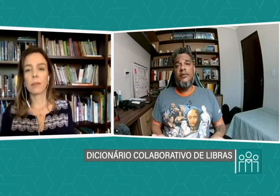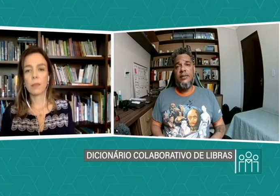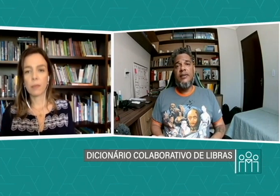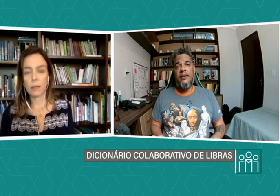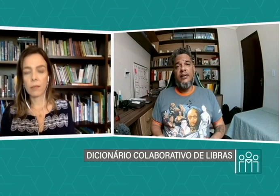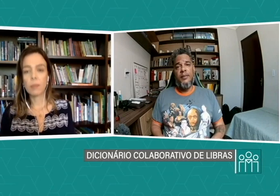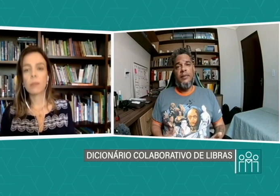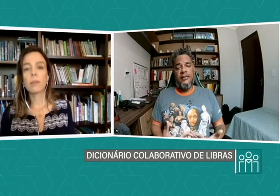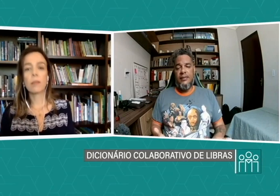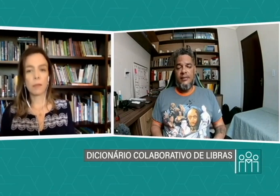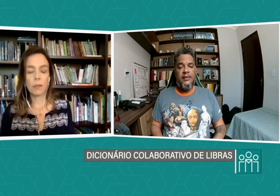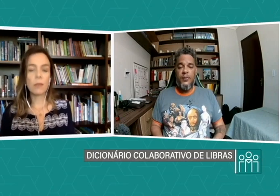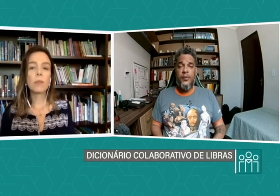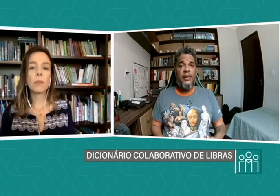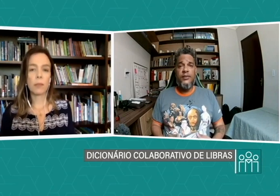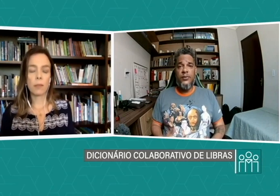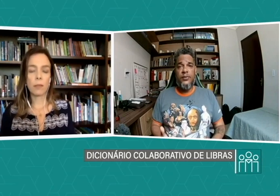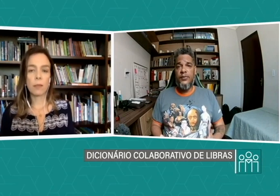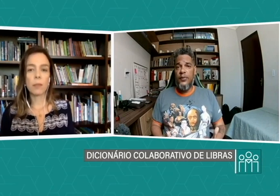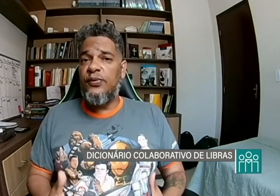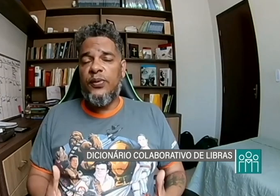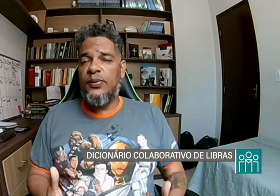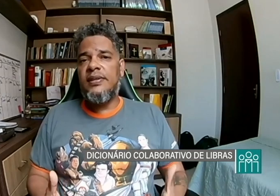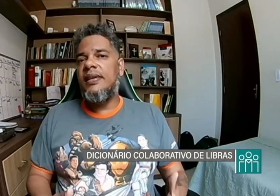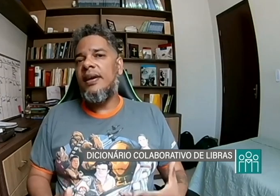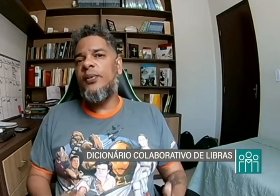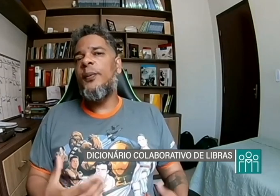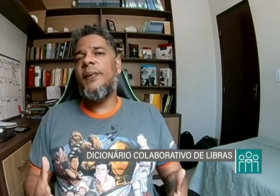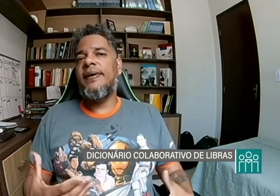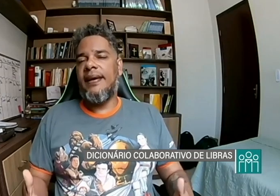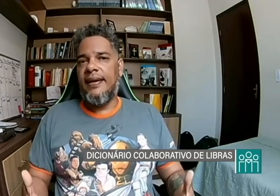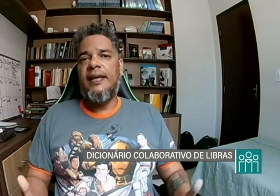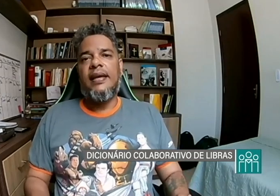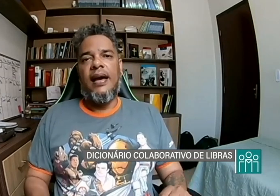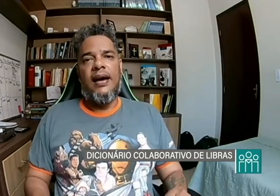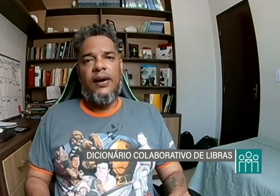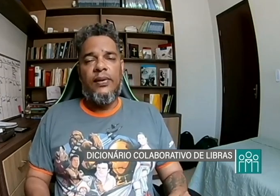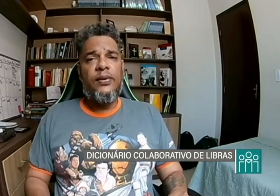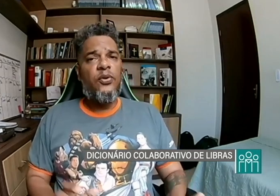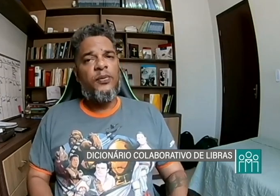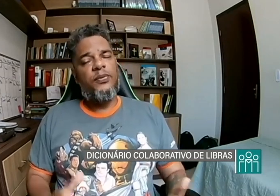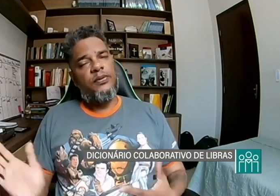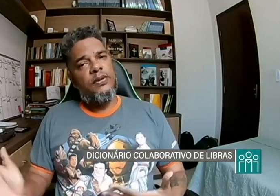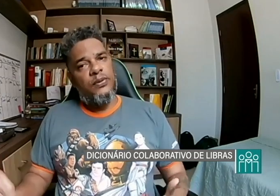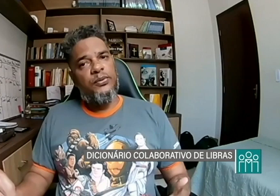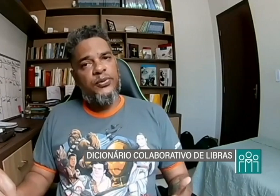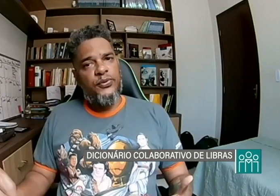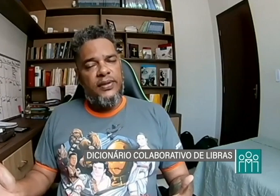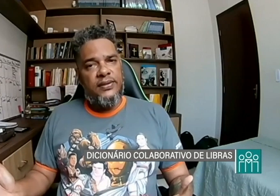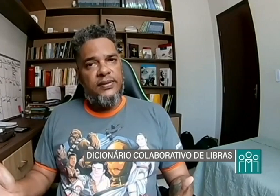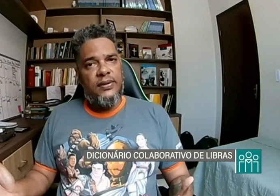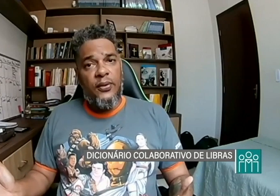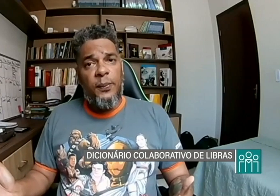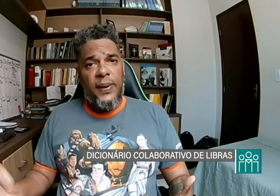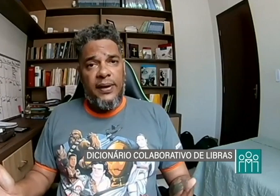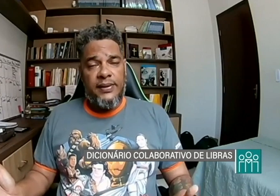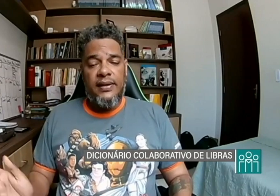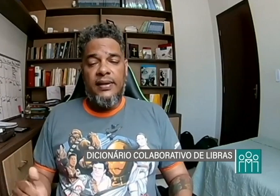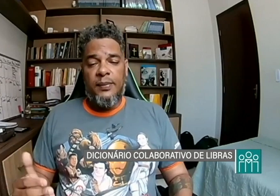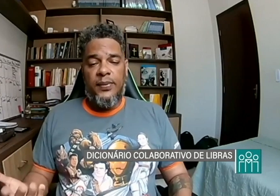Nesse sentido, porque eles não vão conseguir acompanhar a aula como os ouvintes acompanham, né? Porque,